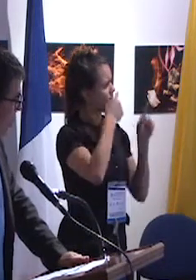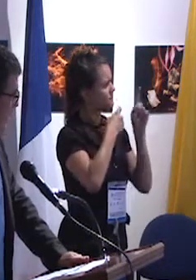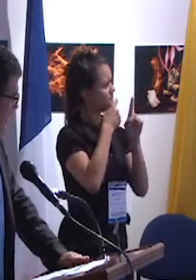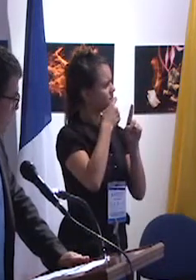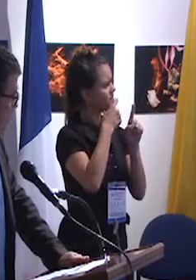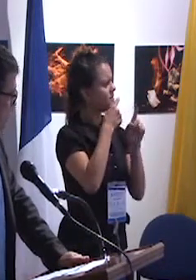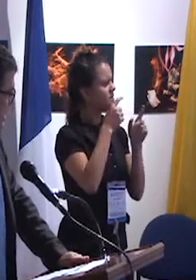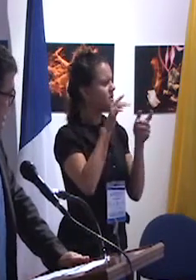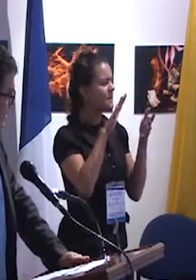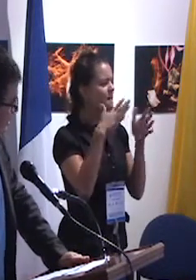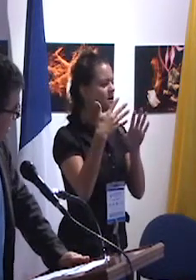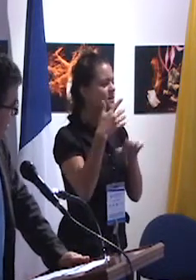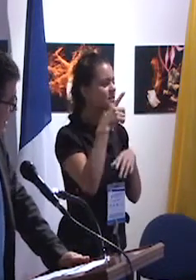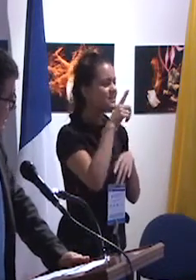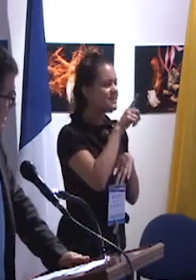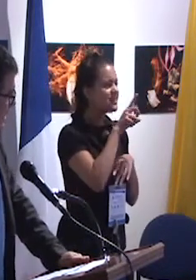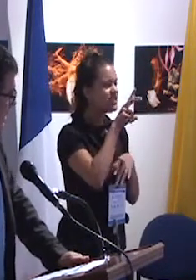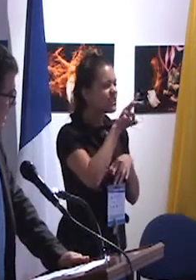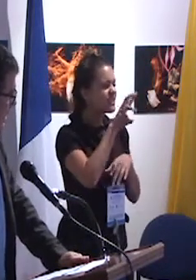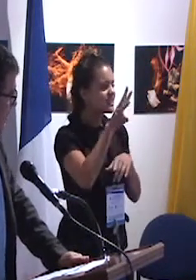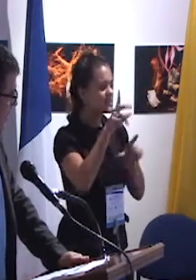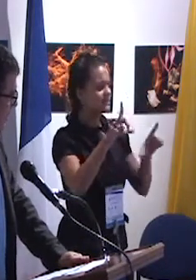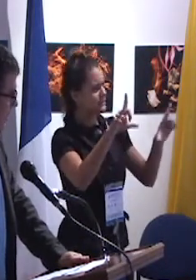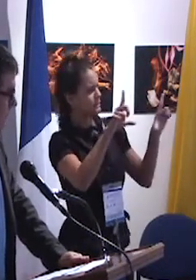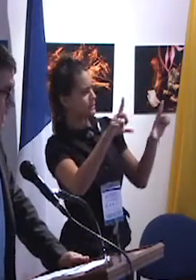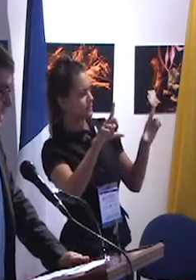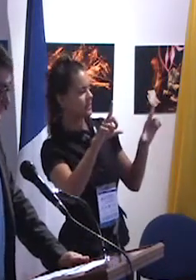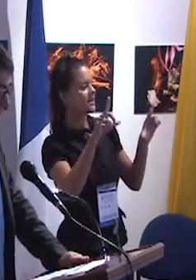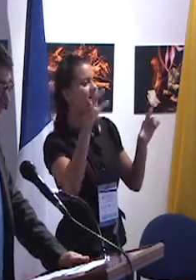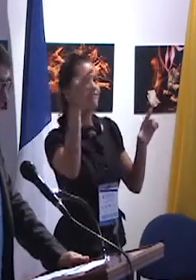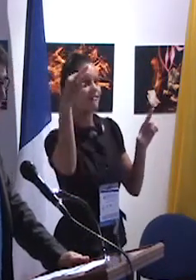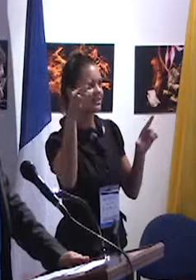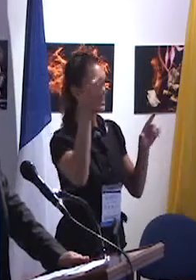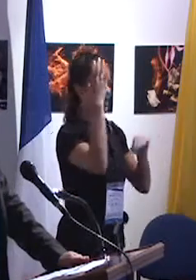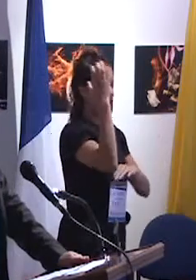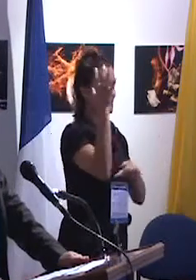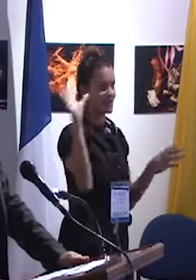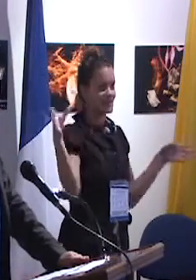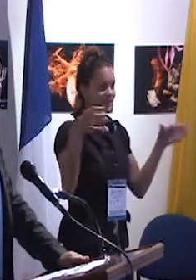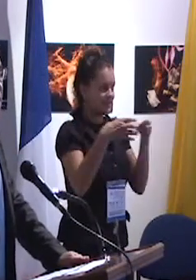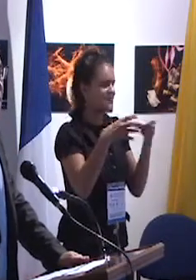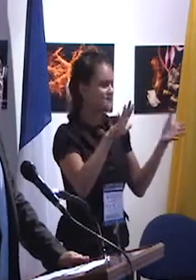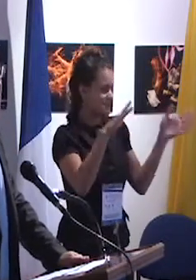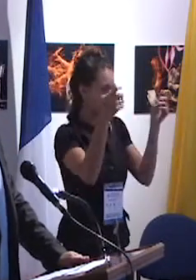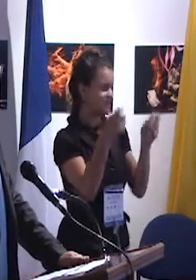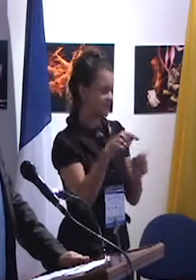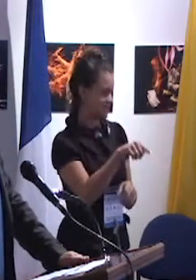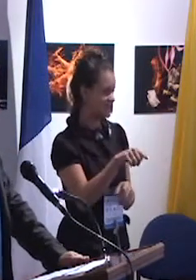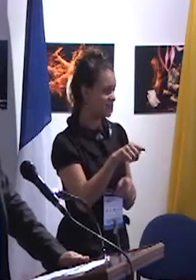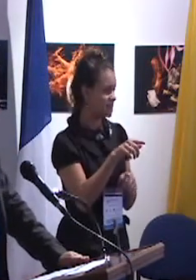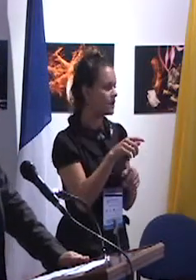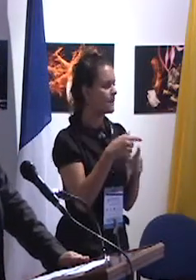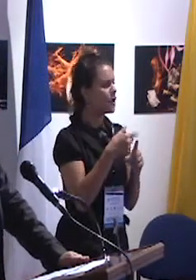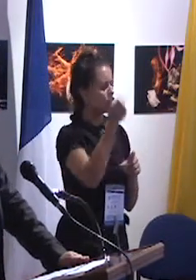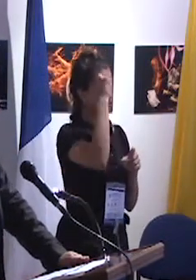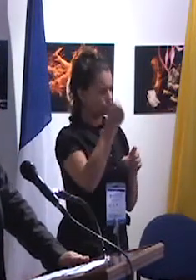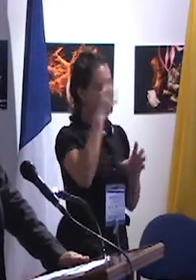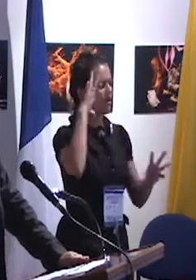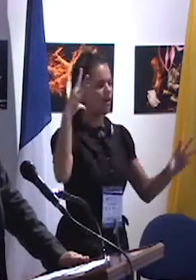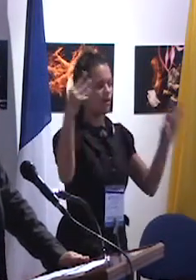doble títulos entre Francia y Colombia. Realmente hay una fuerte, fuerte cooperación entre